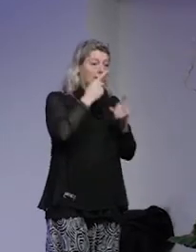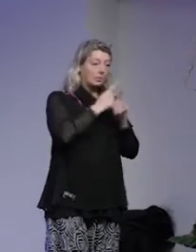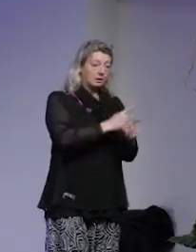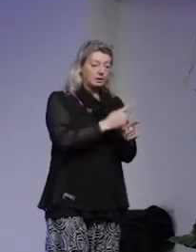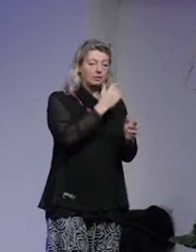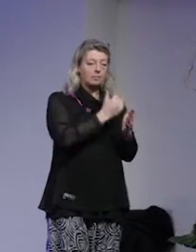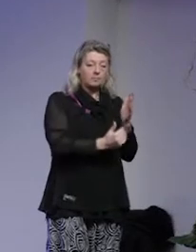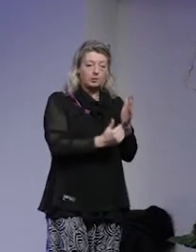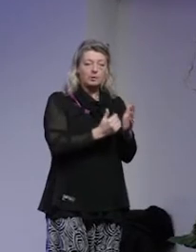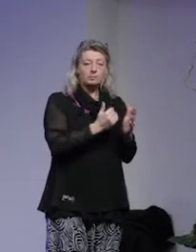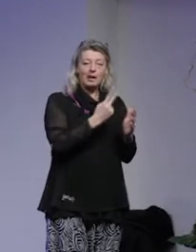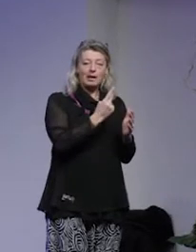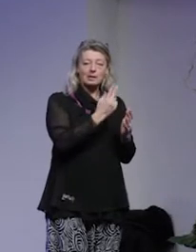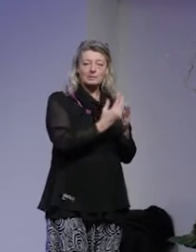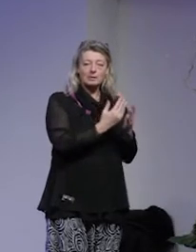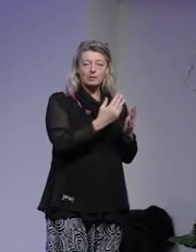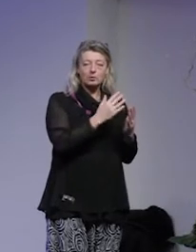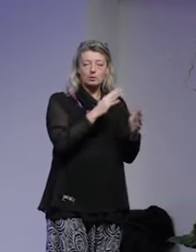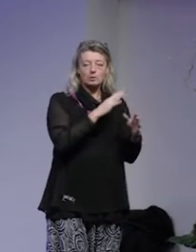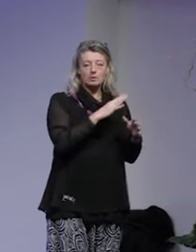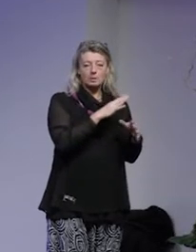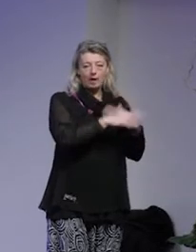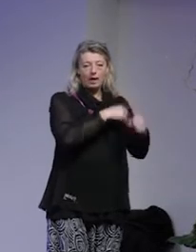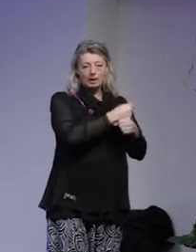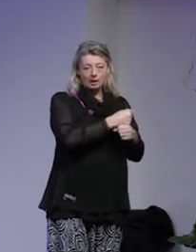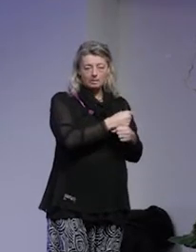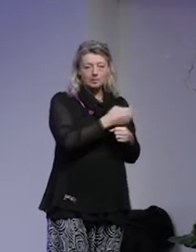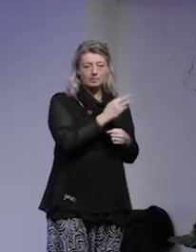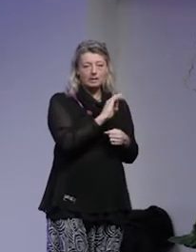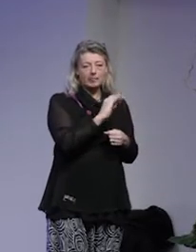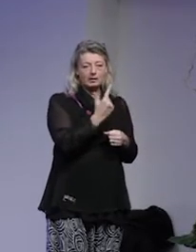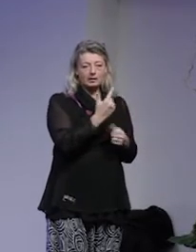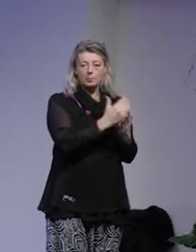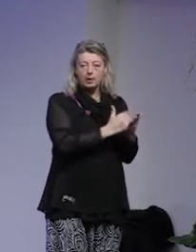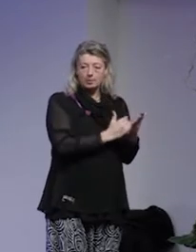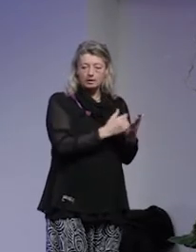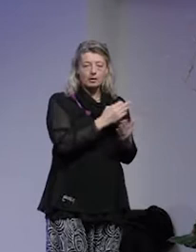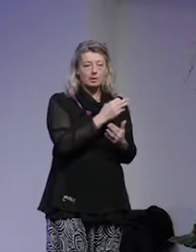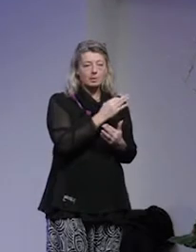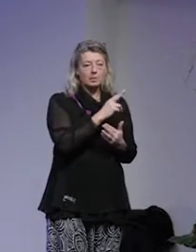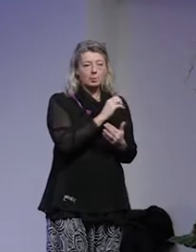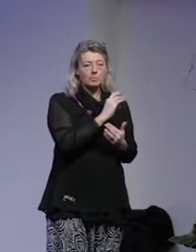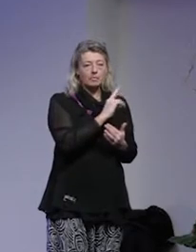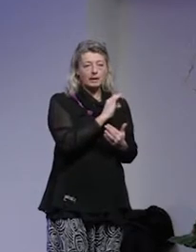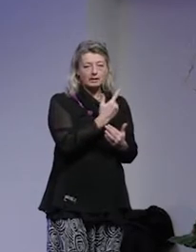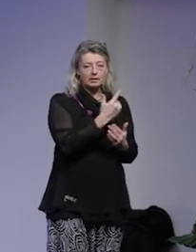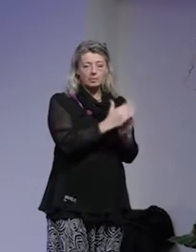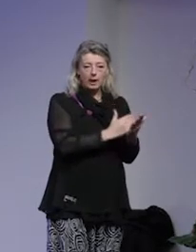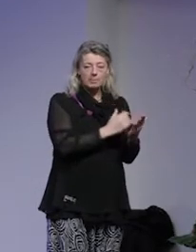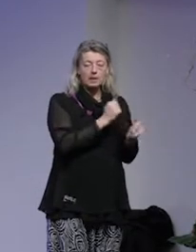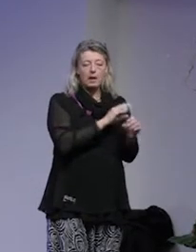kommer från andra sidan Nordsjön, från Storbritannien och det så kallade Prevent-programmet. Enligt Prevent så har